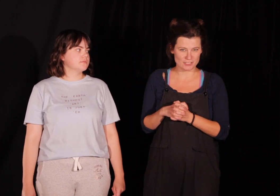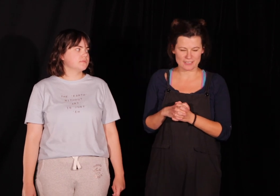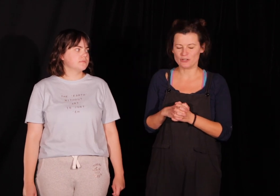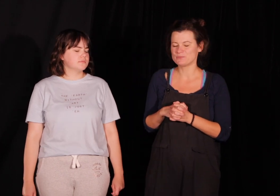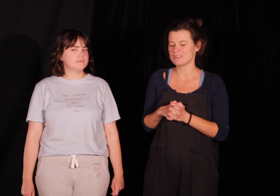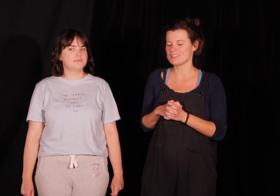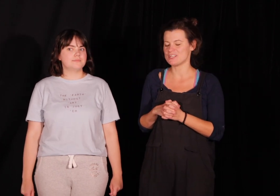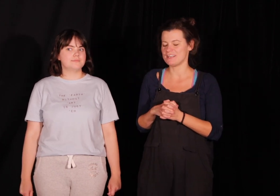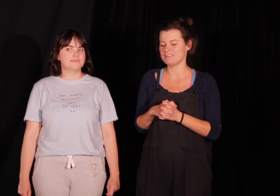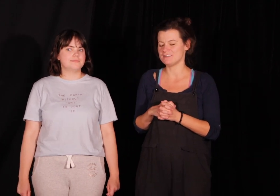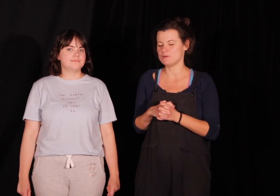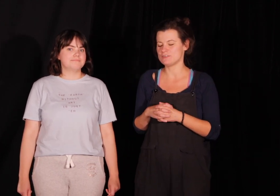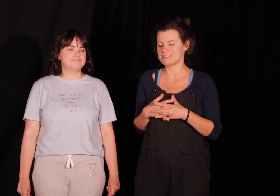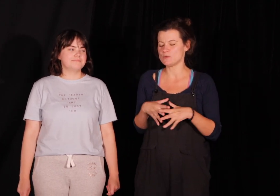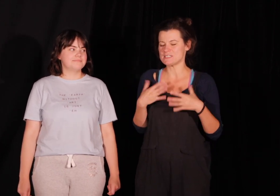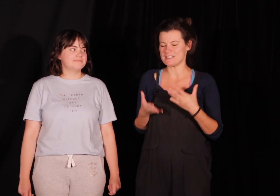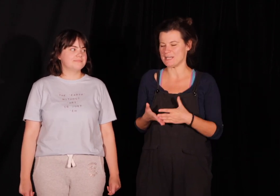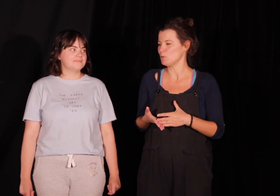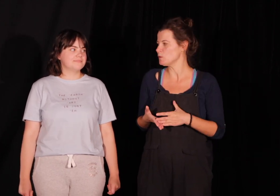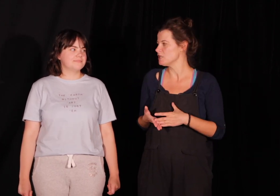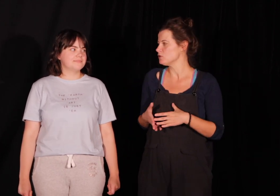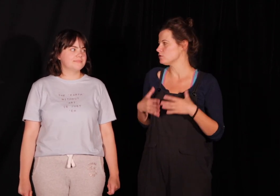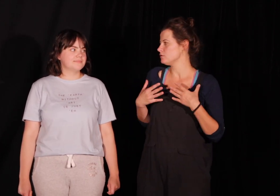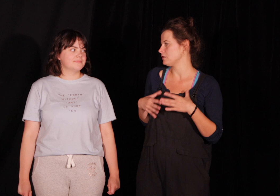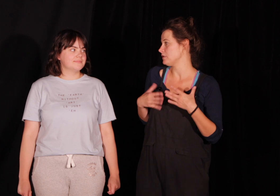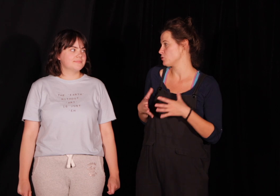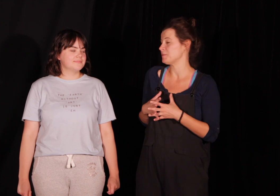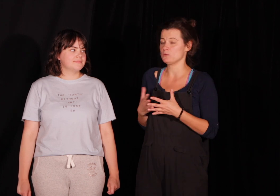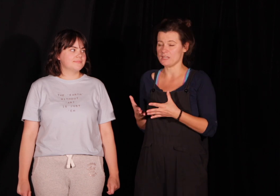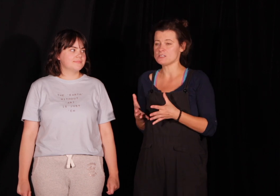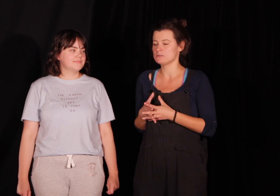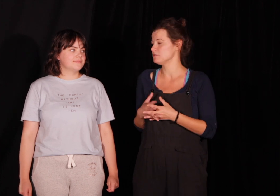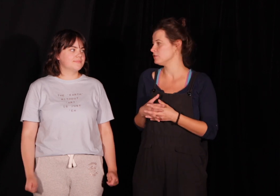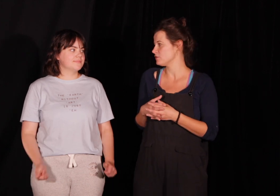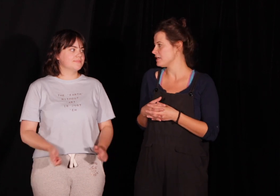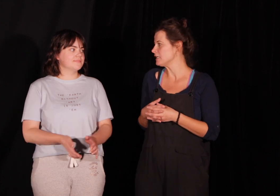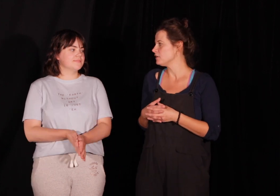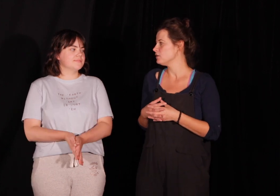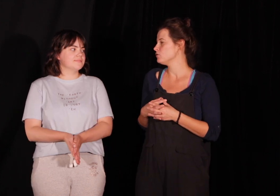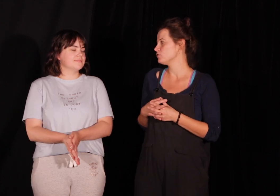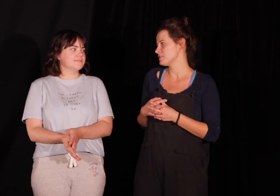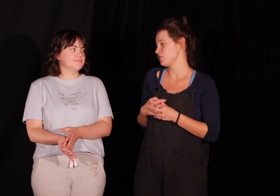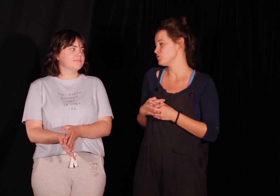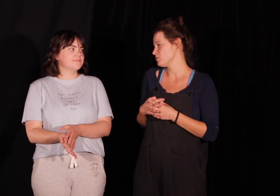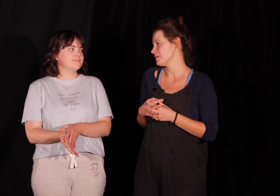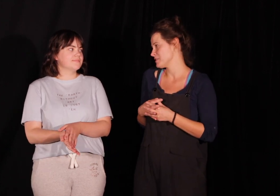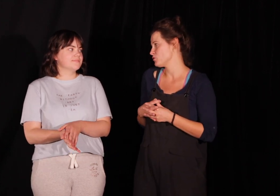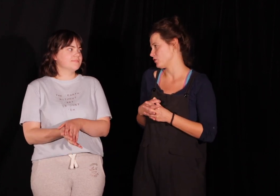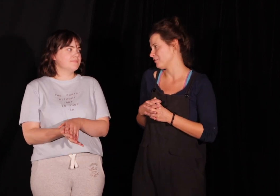takiego że kiedy wracają ze spaceru no to na przykład padał deszcz na dworze no to wracają i są całe zmoczone